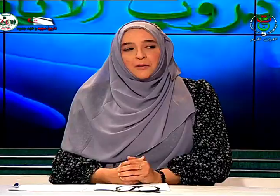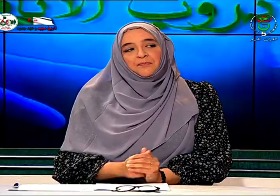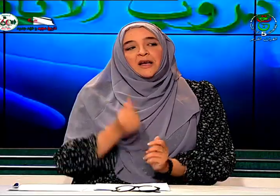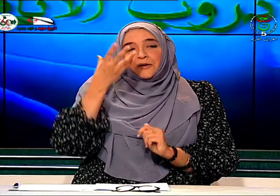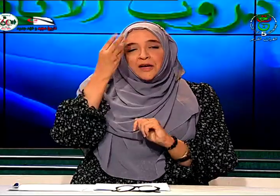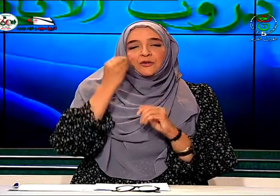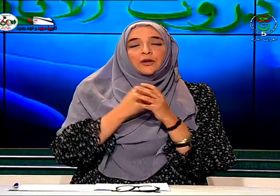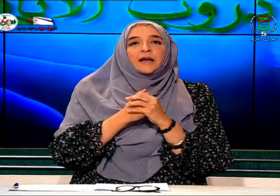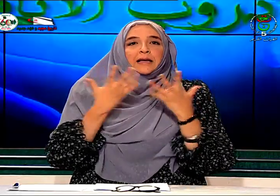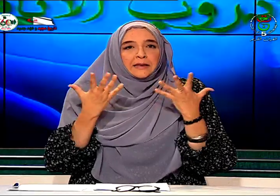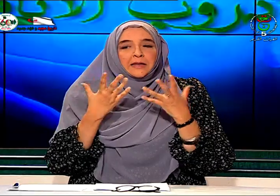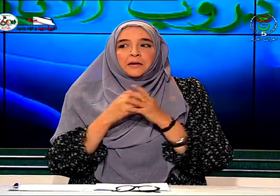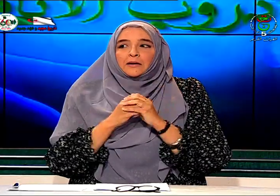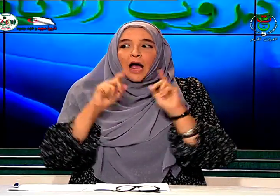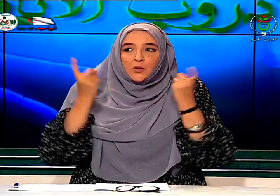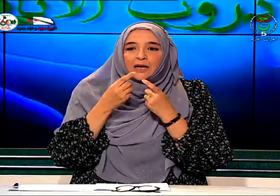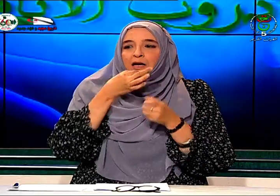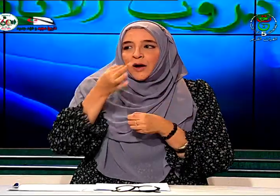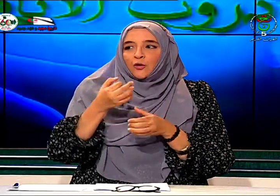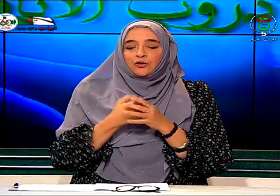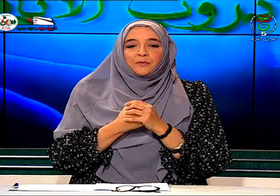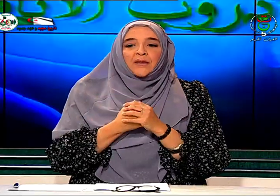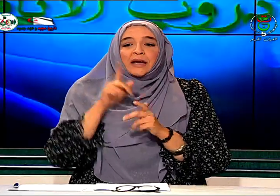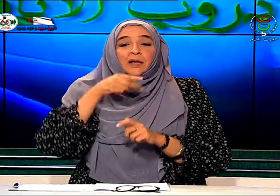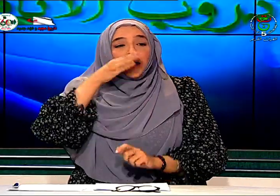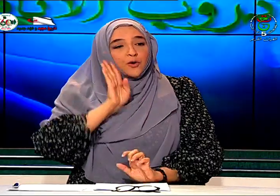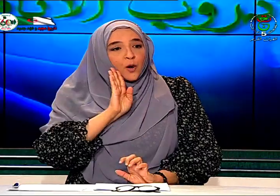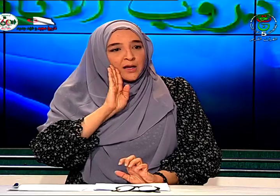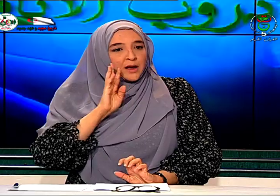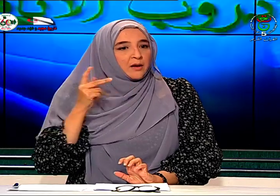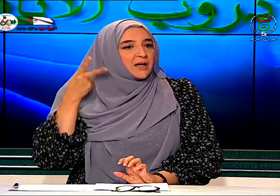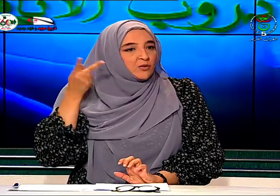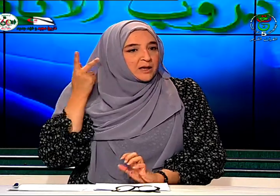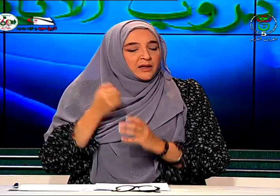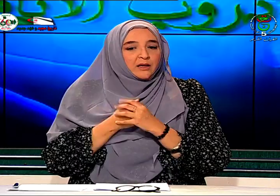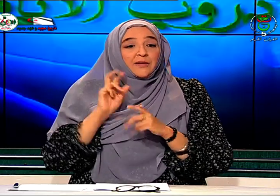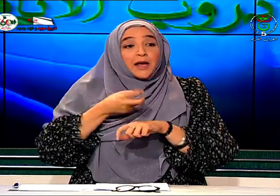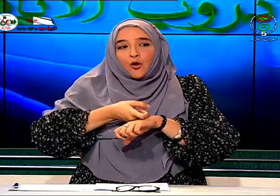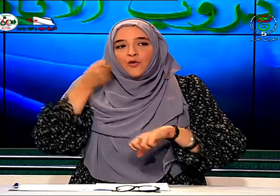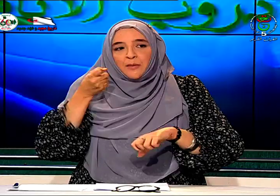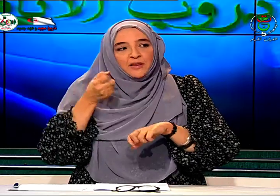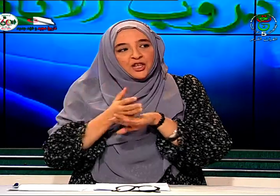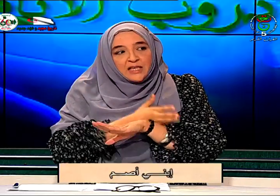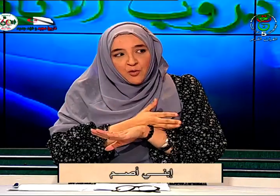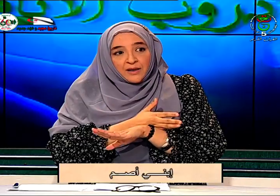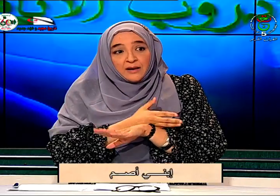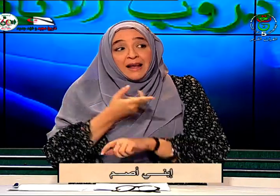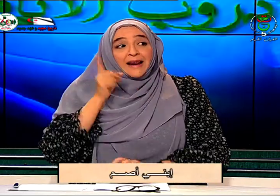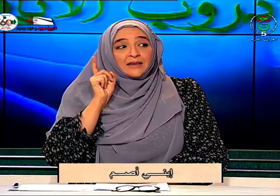فهمت يعني كحوصلة لما قلتم عندما يكون أولياء من المستمعين فلا يقومون بالتشخيص المبكر لكن